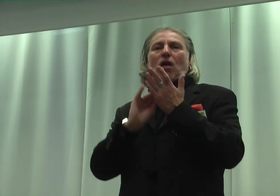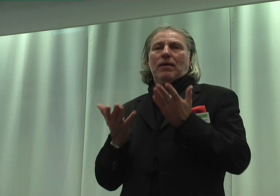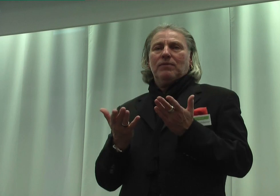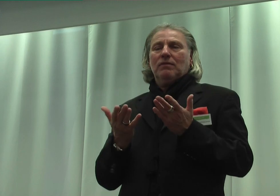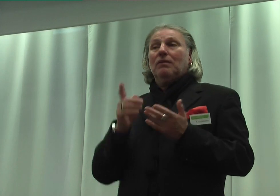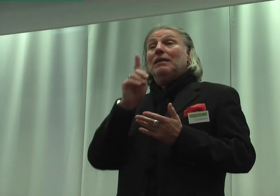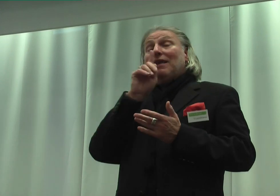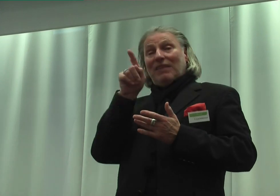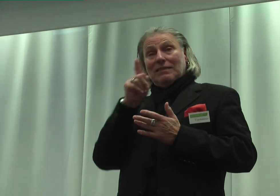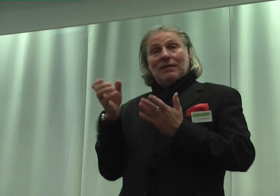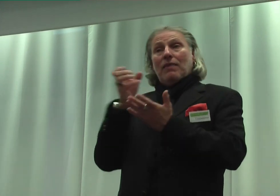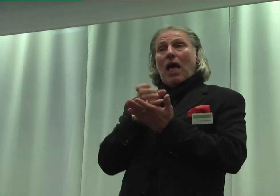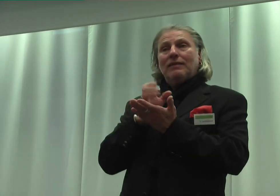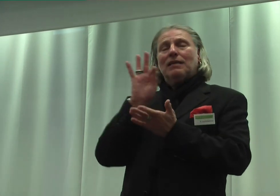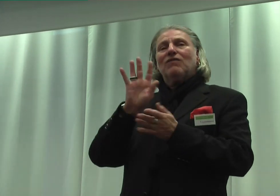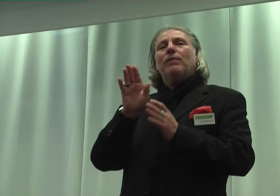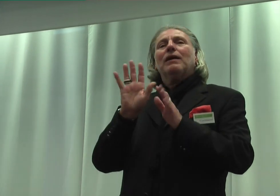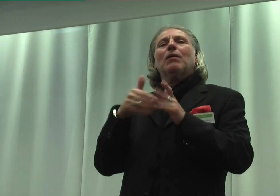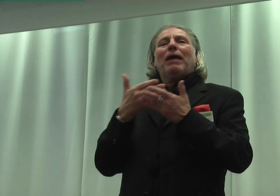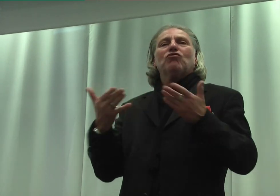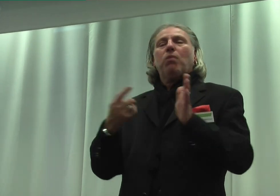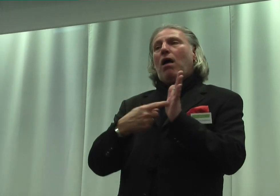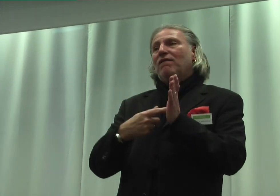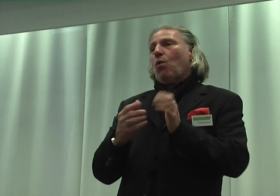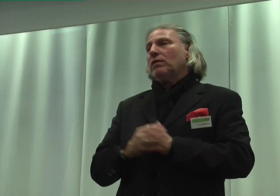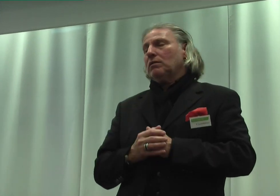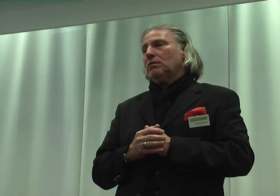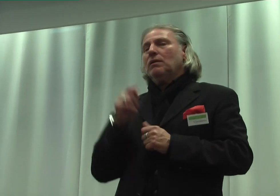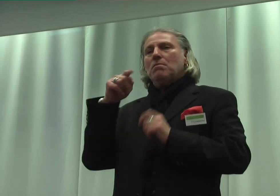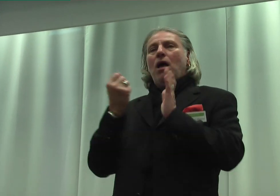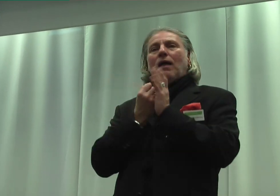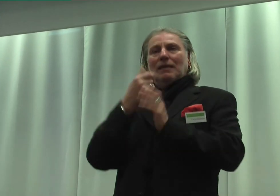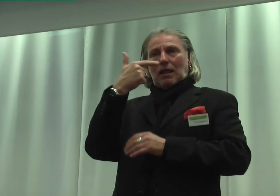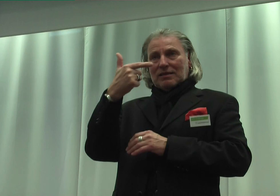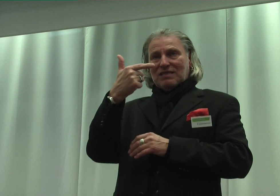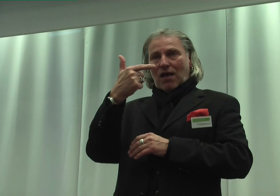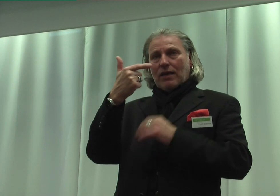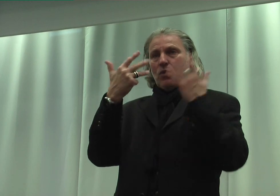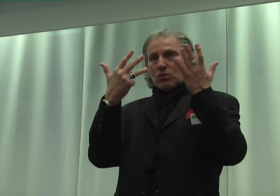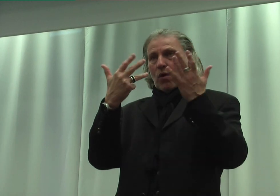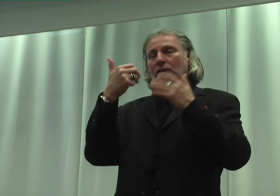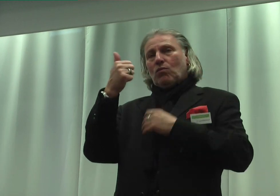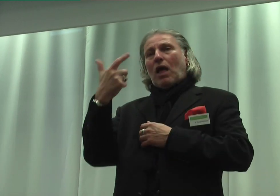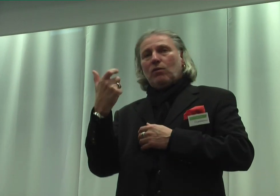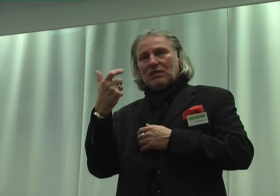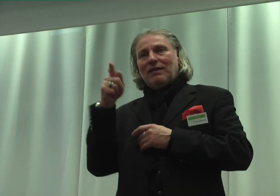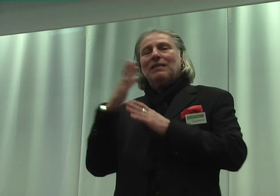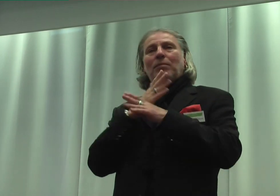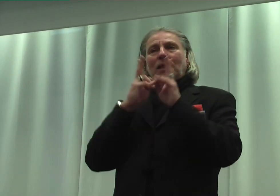sie den Einsatz von Gebärdensprache fordert. In den Artikeln 2, Artikel 29 21 der Behinderungskommission wird auf